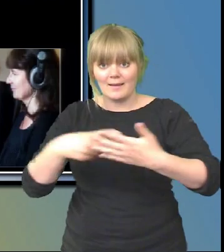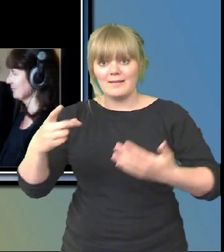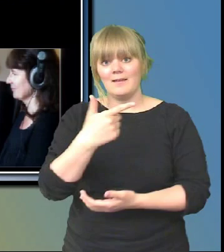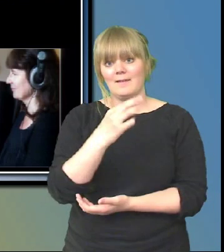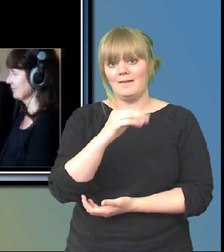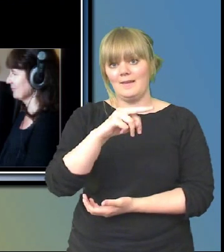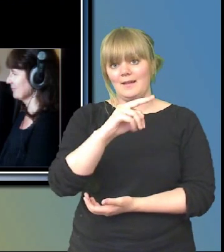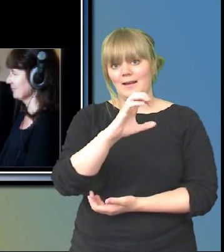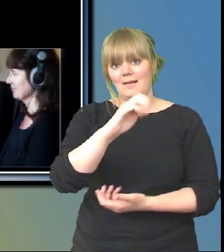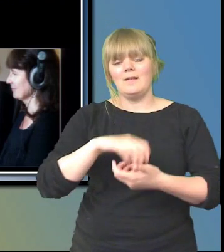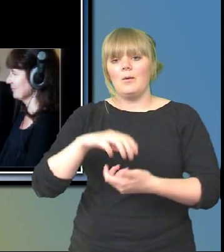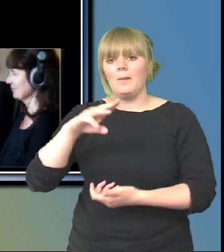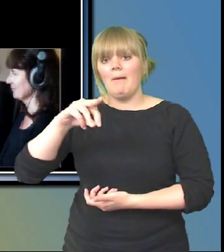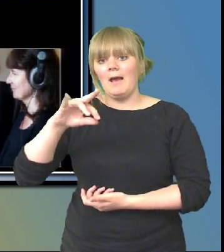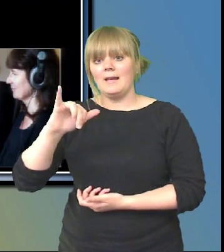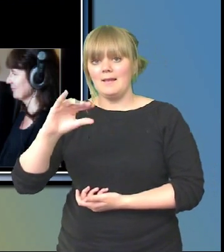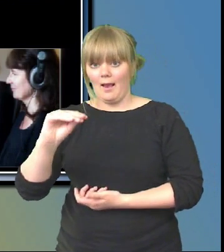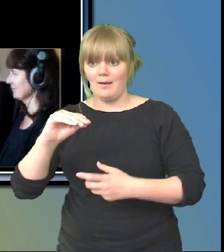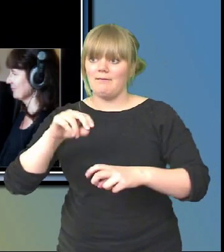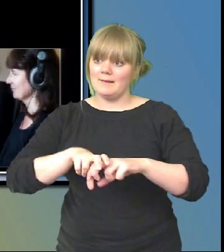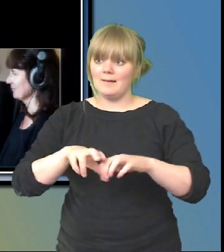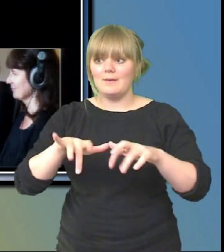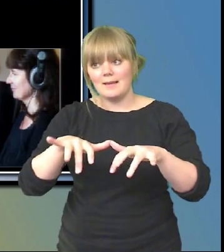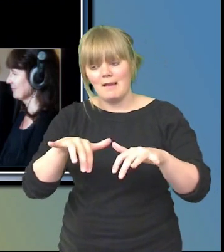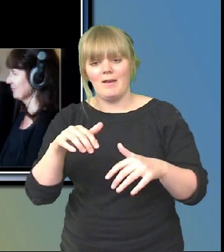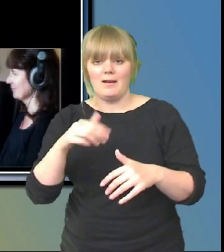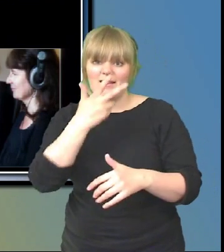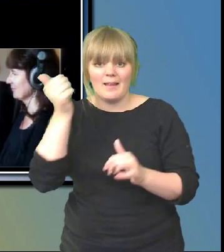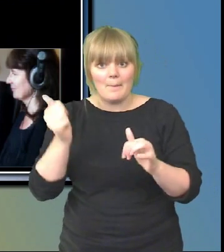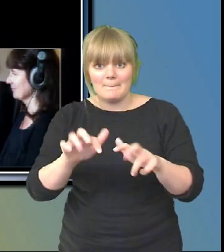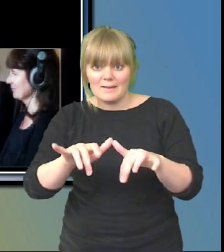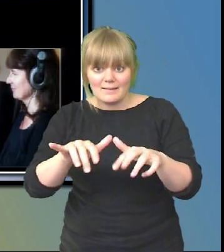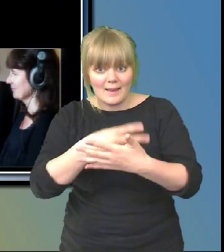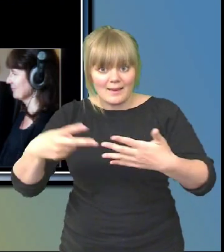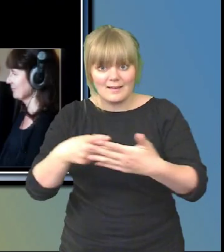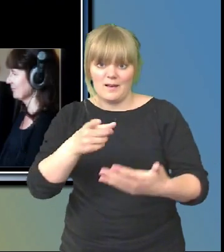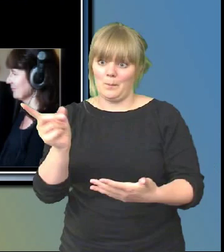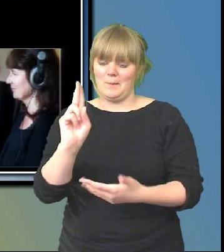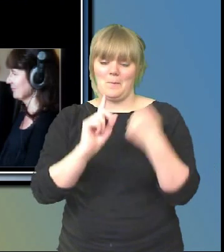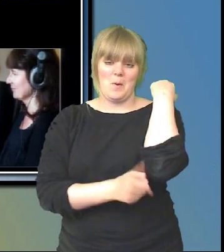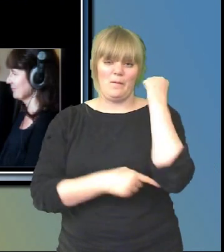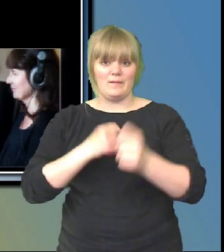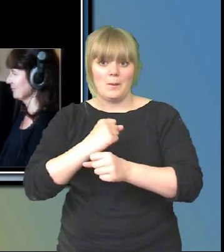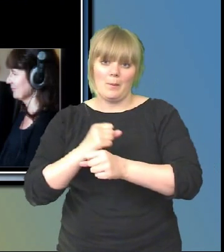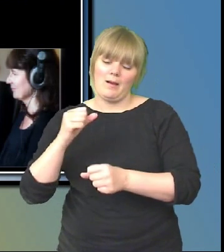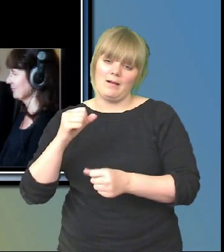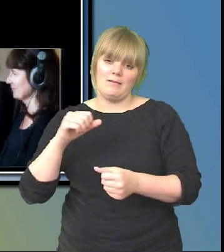Maria Westin sitter och snabbtextar. De är riktiga proffs, de jobbar åt SVT också. De har ett speciellt tangentbord som heter